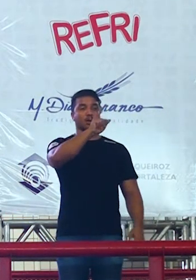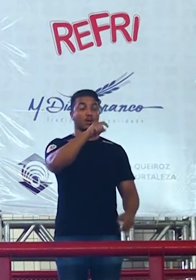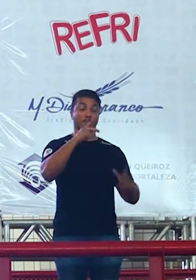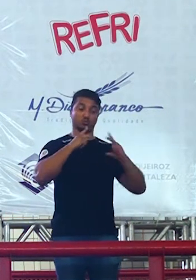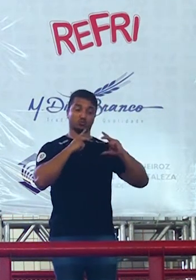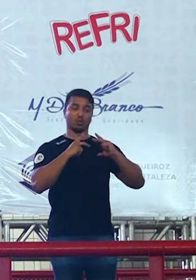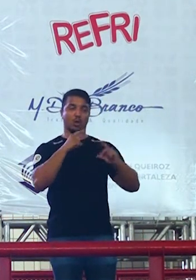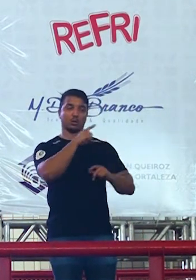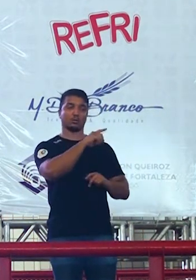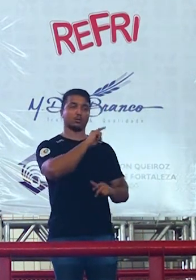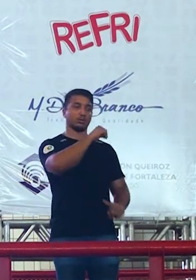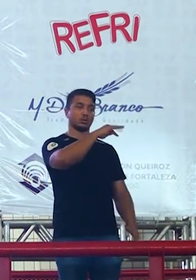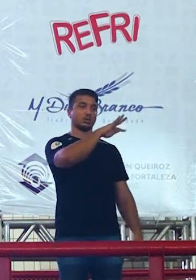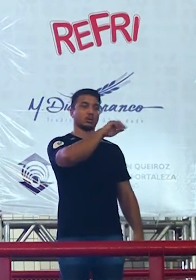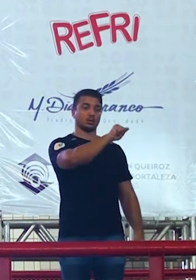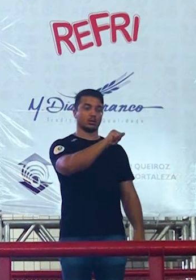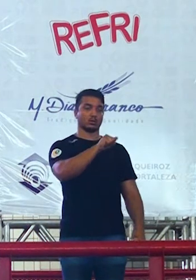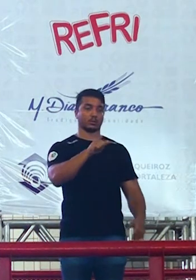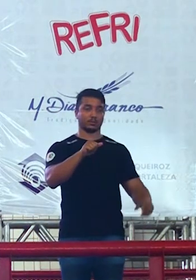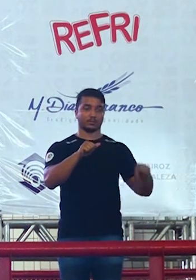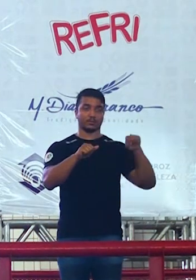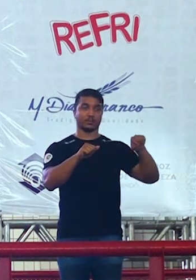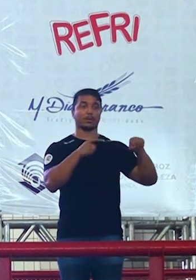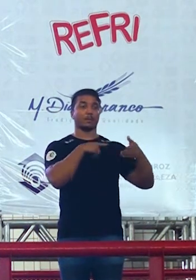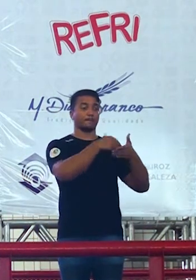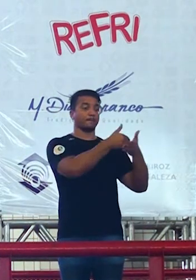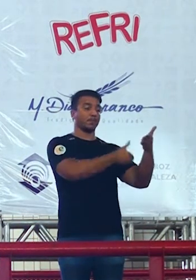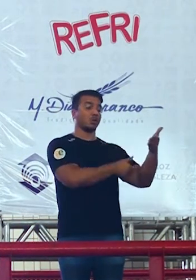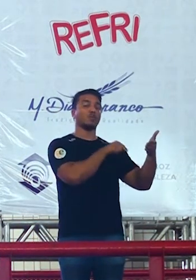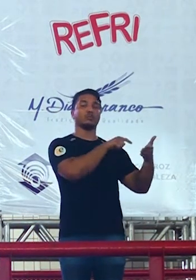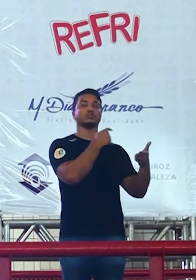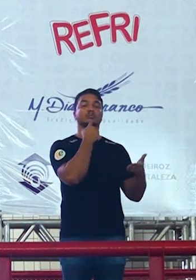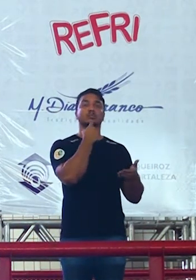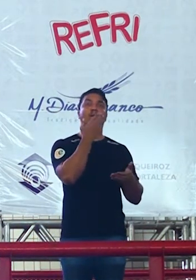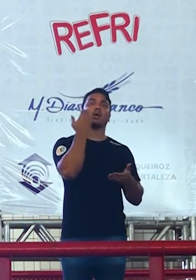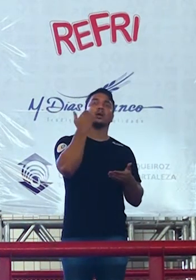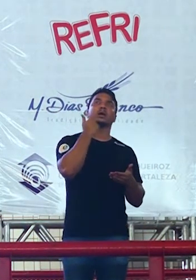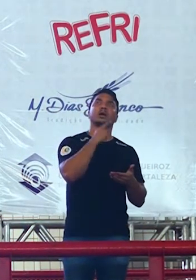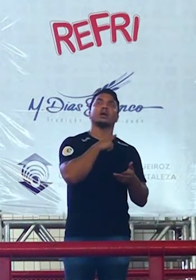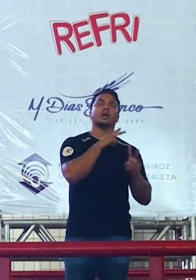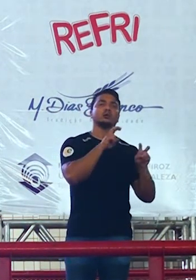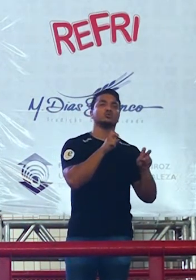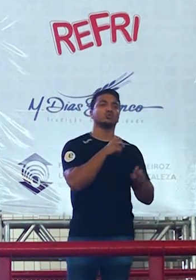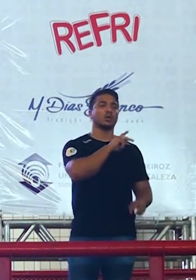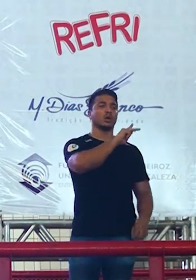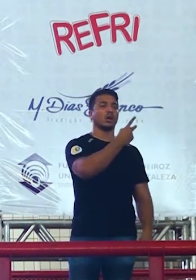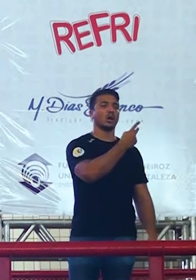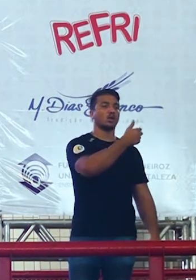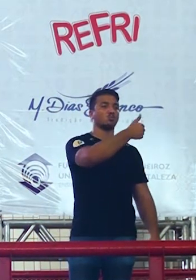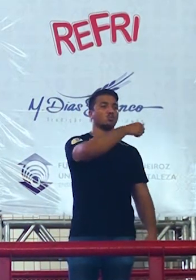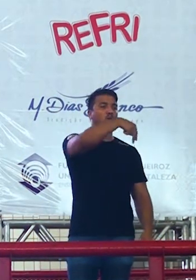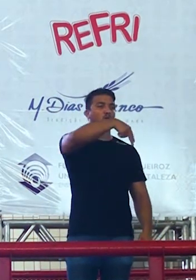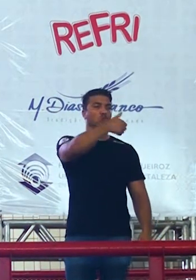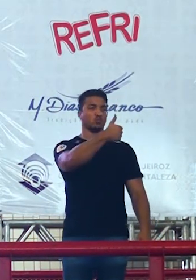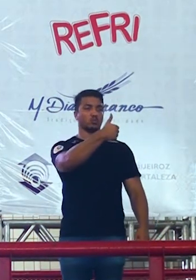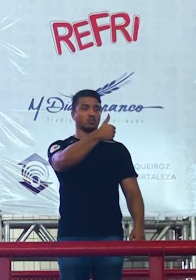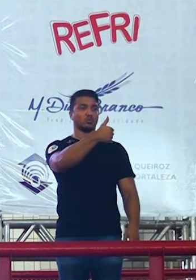particular INTA a prova do INTA uma vez pediu para falar de H1N1